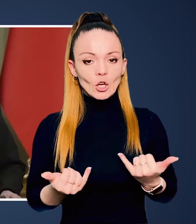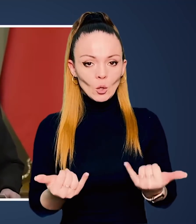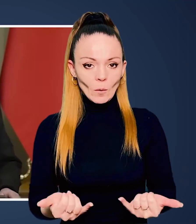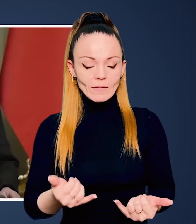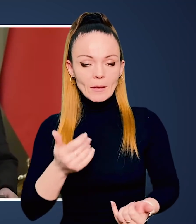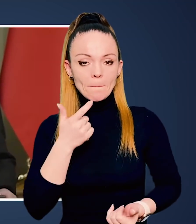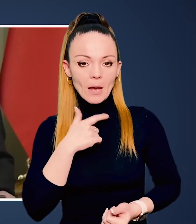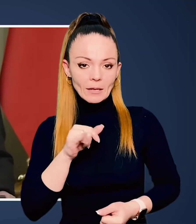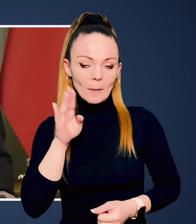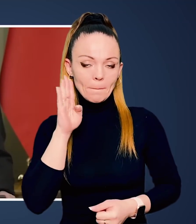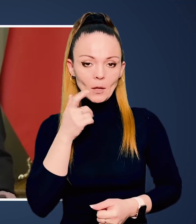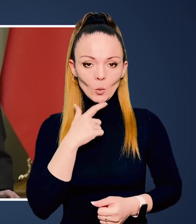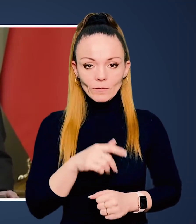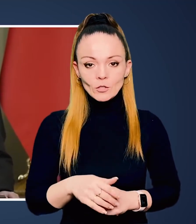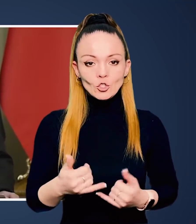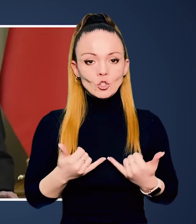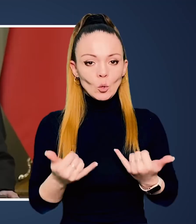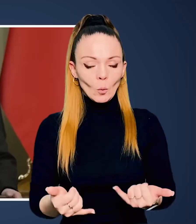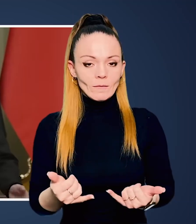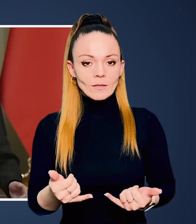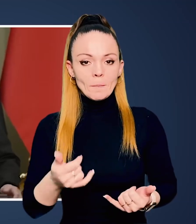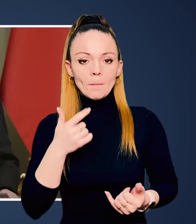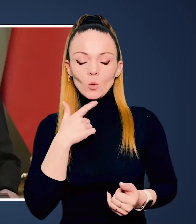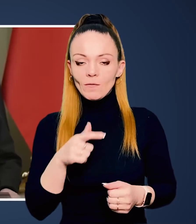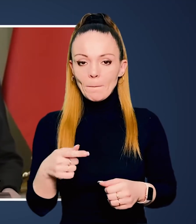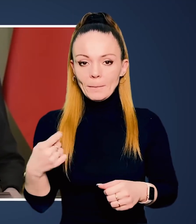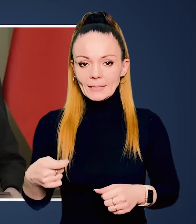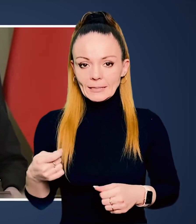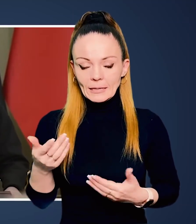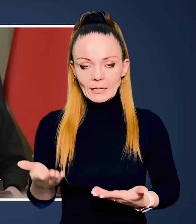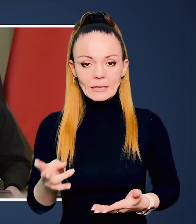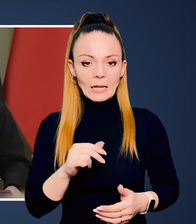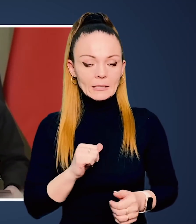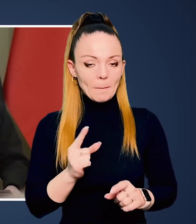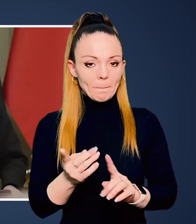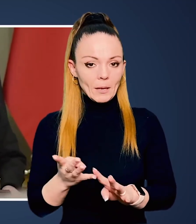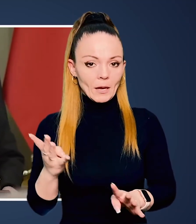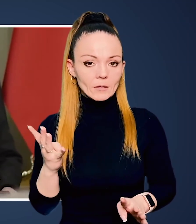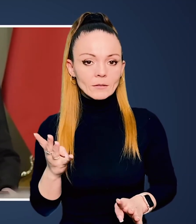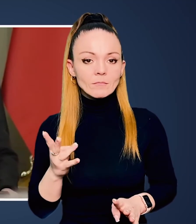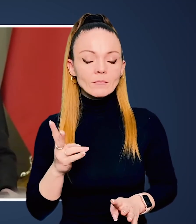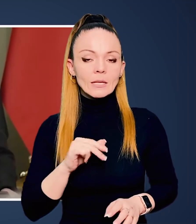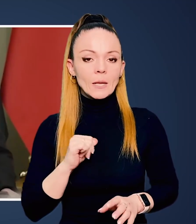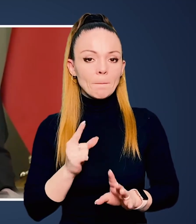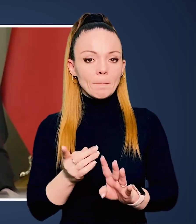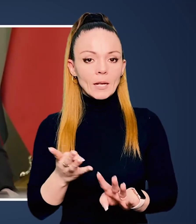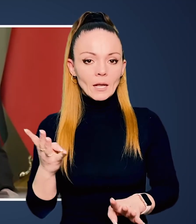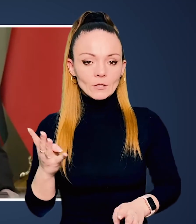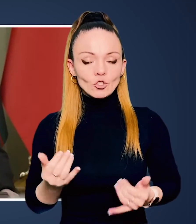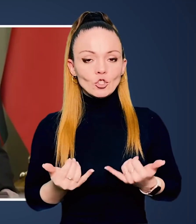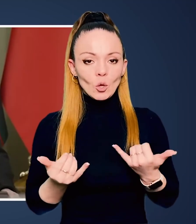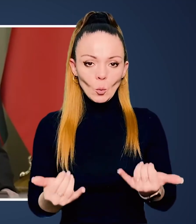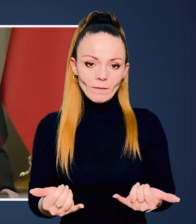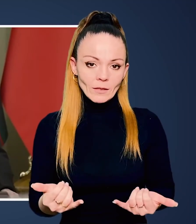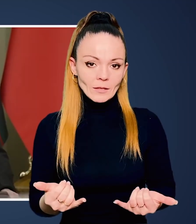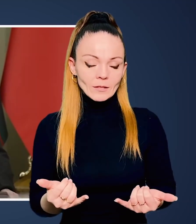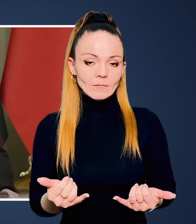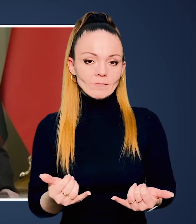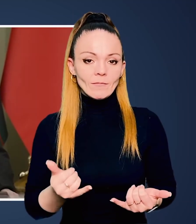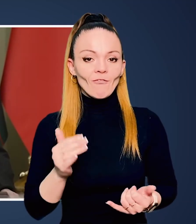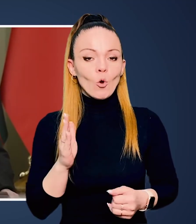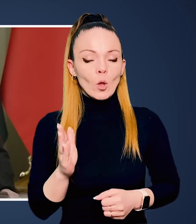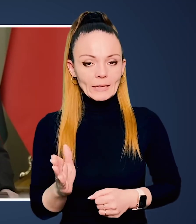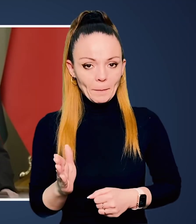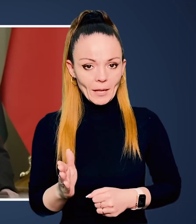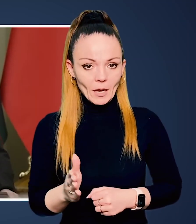Шановні пані та панове, шановні панове президенти, насамперед, шановний,